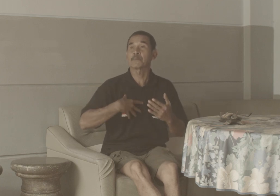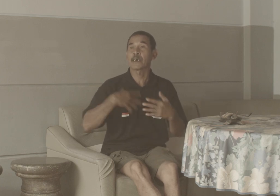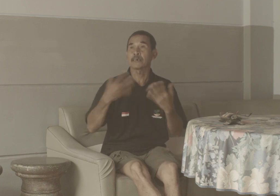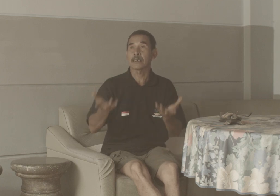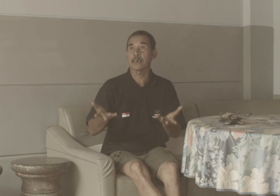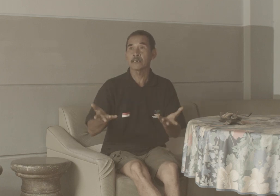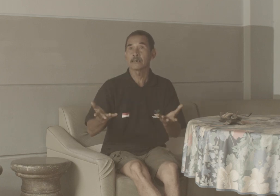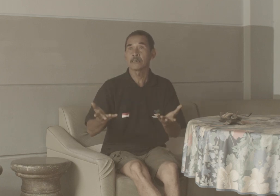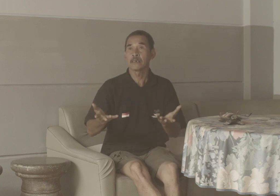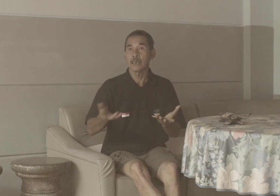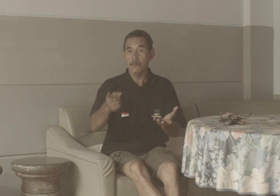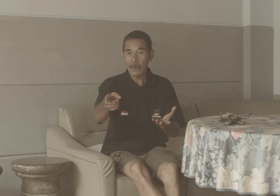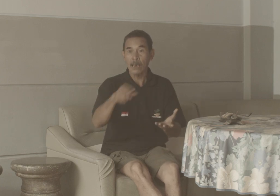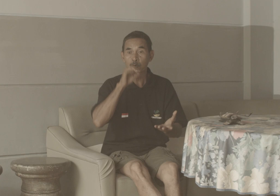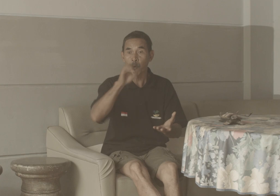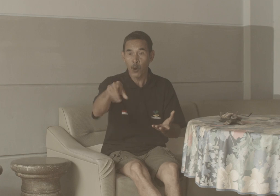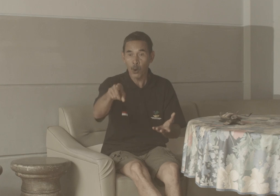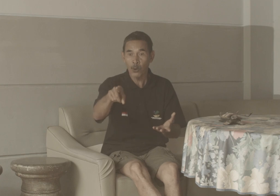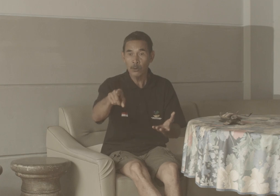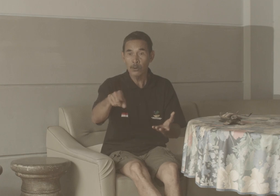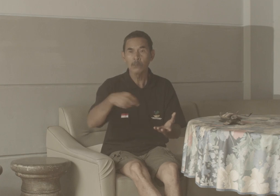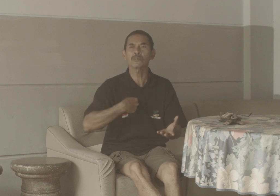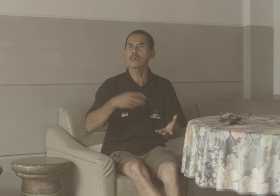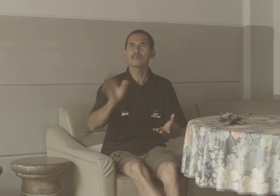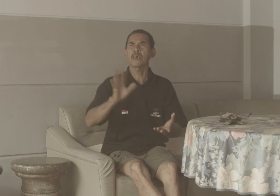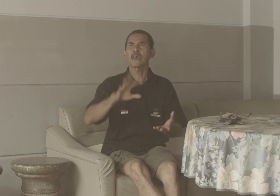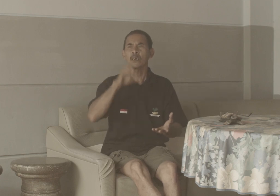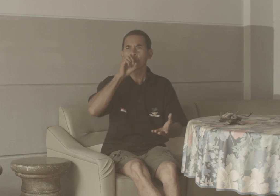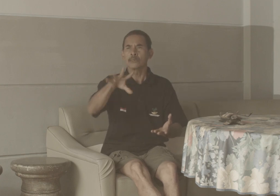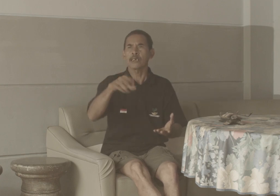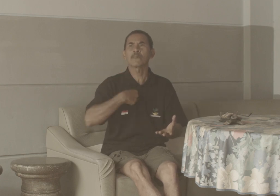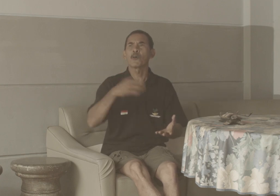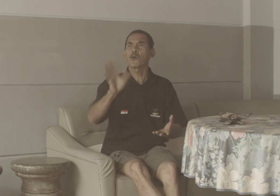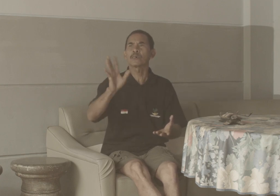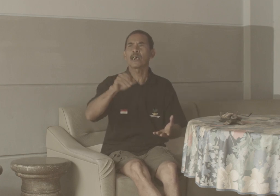Mengatakan Apa Kamu Bohong Saya Bohong Saya